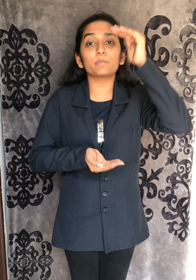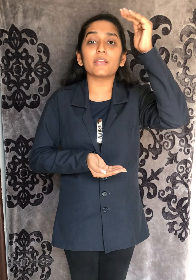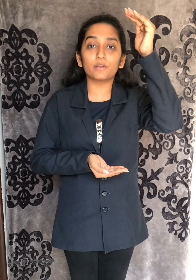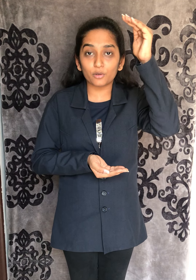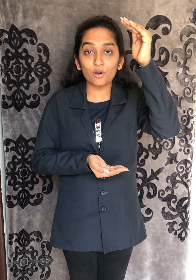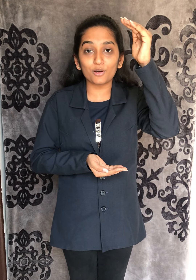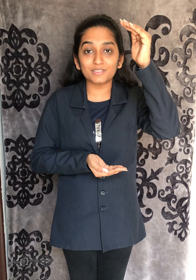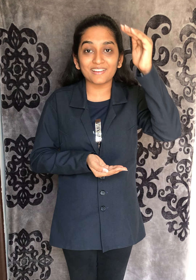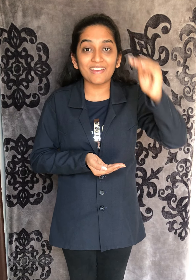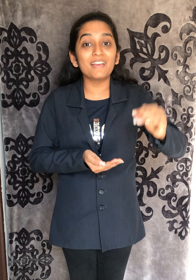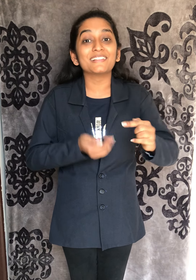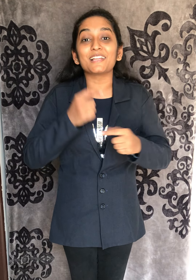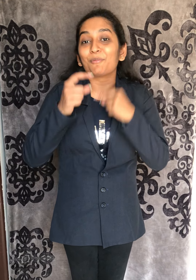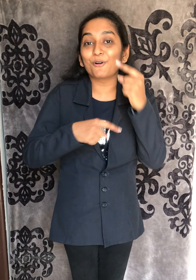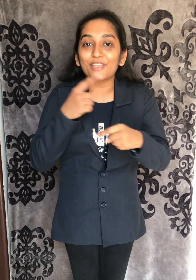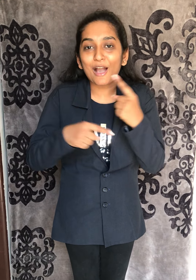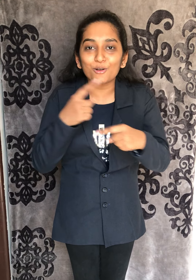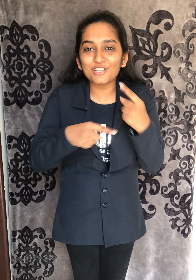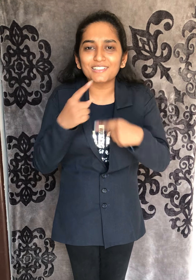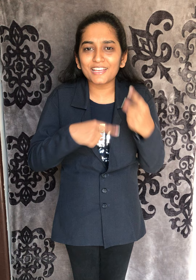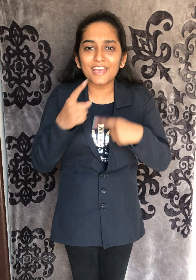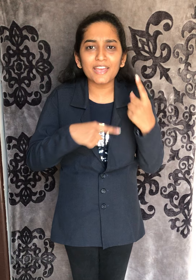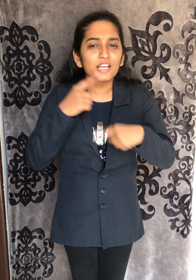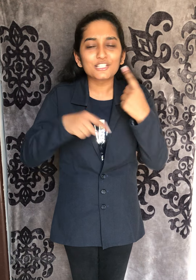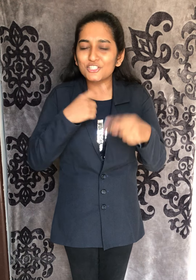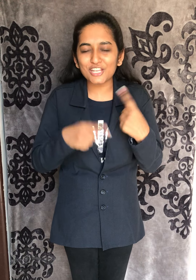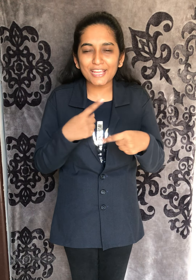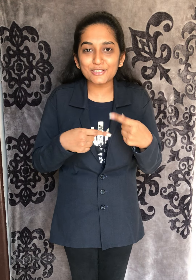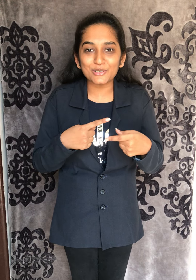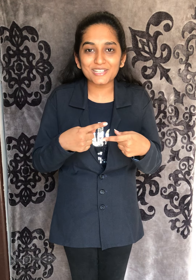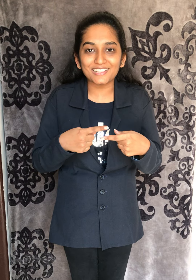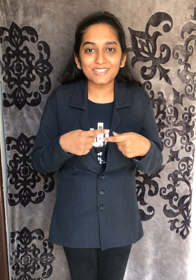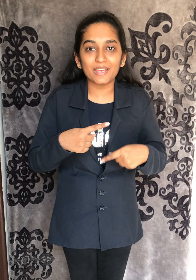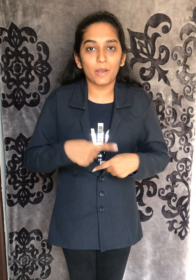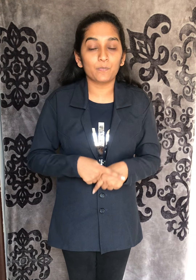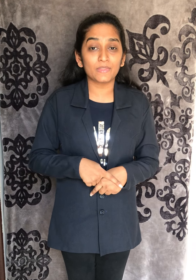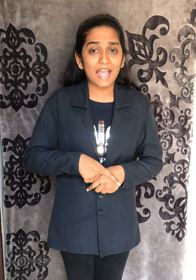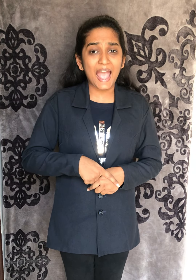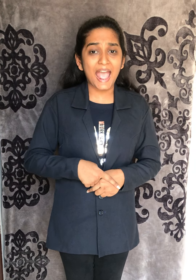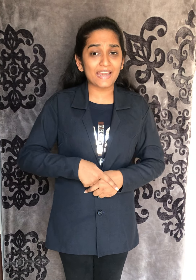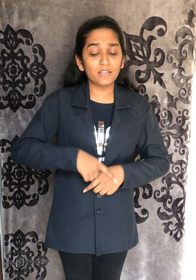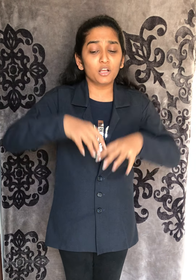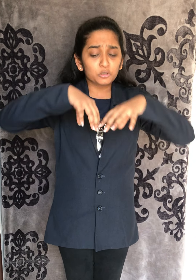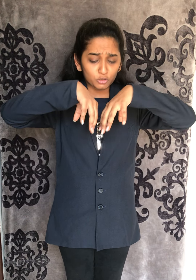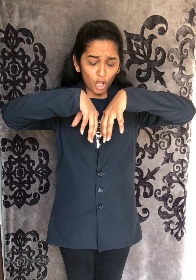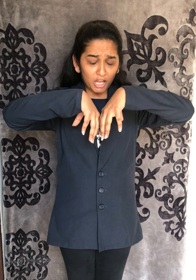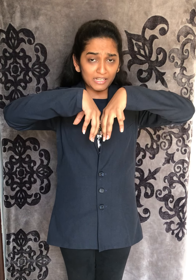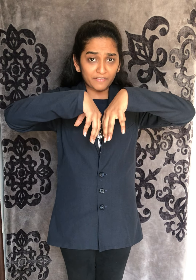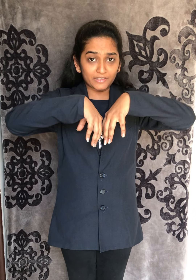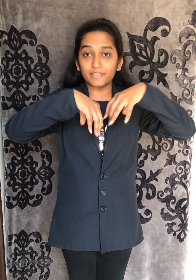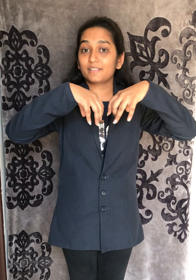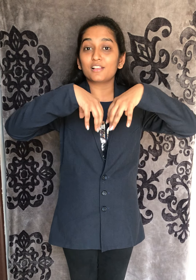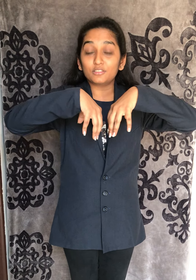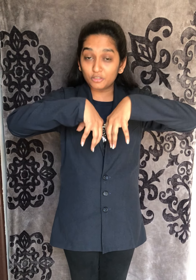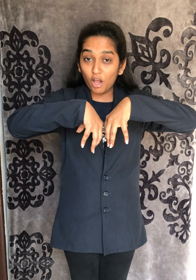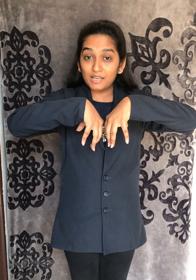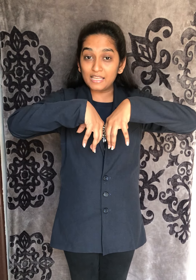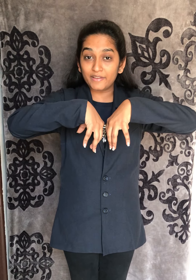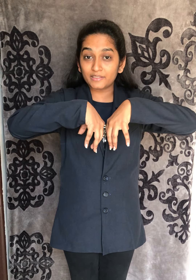Big Grow होते है, तब वो क्या हो जाते है? Change हो जाते है. And Non-Living Things. Non-Living